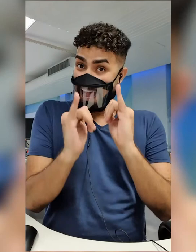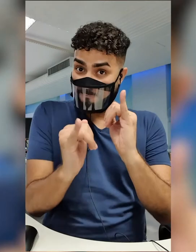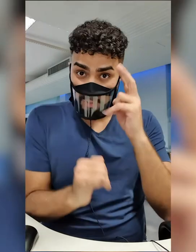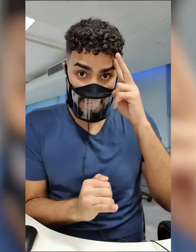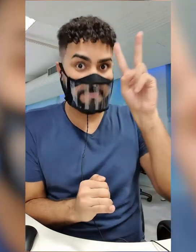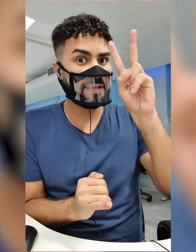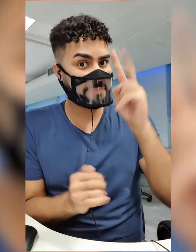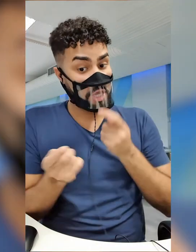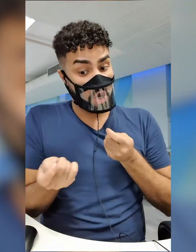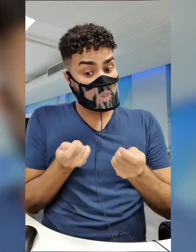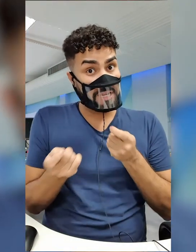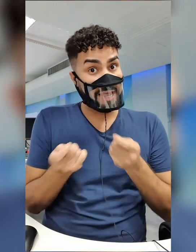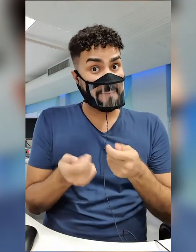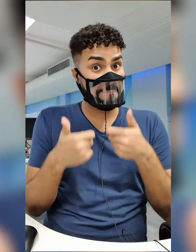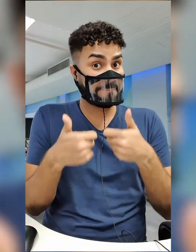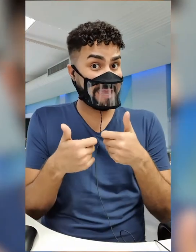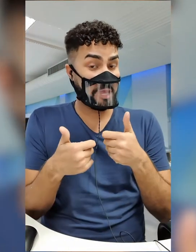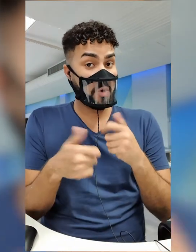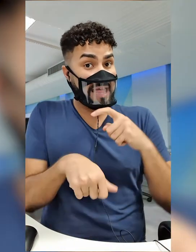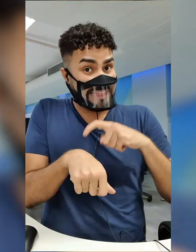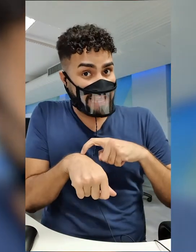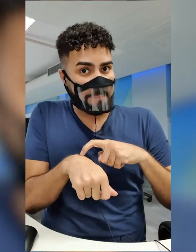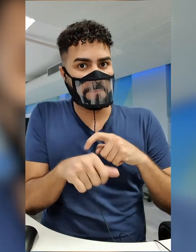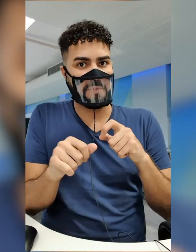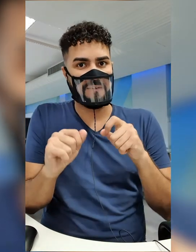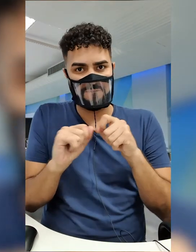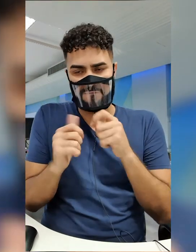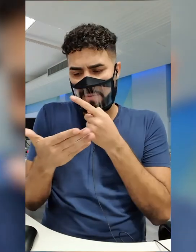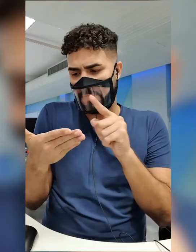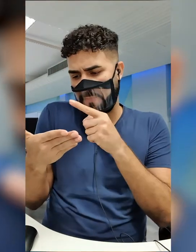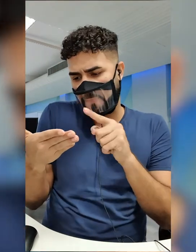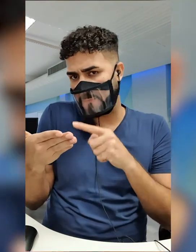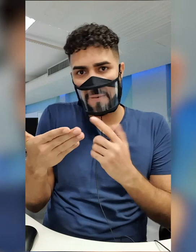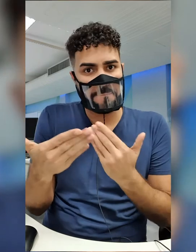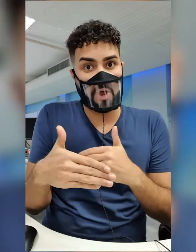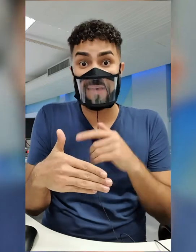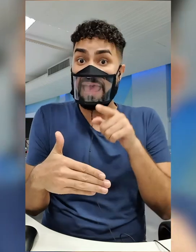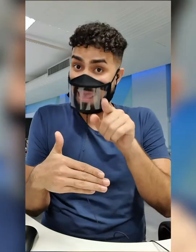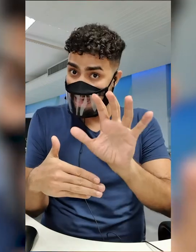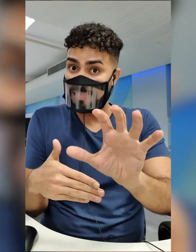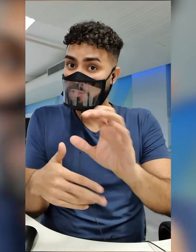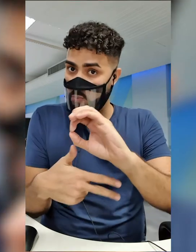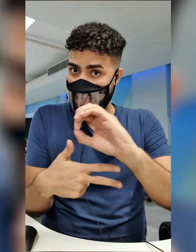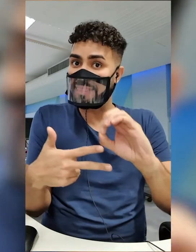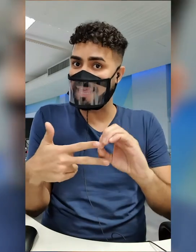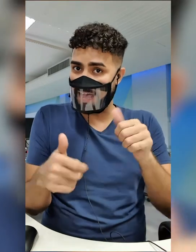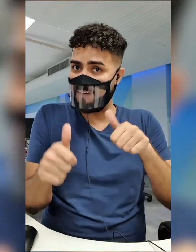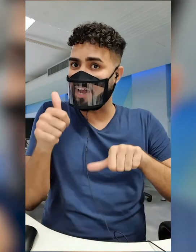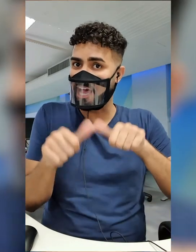que saber administrar bem o tempo para resolver a prova também faz parte da avaliação do Enem, principalmente porque